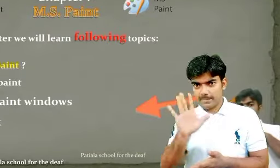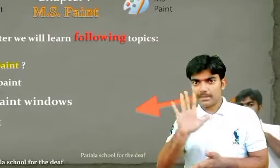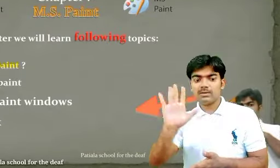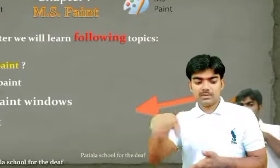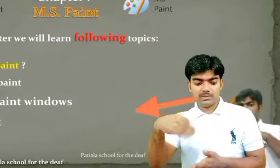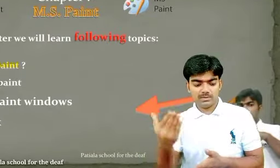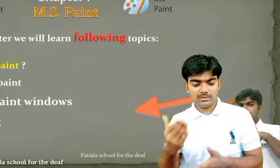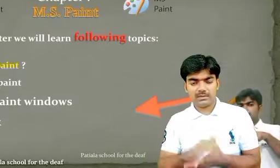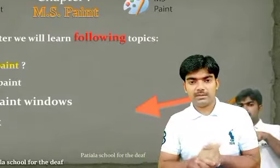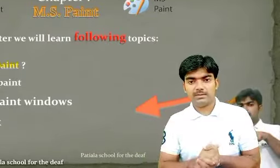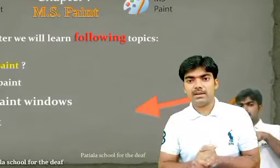5.